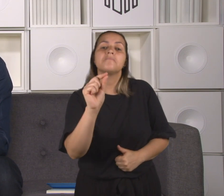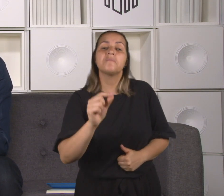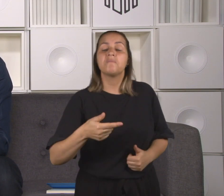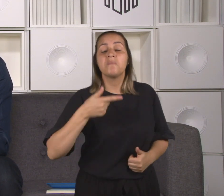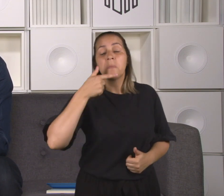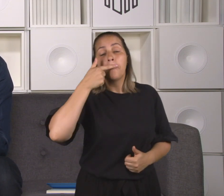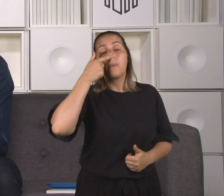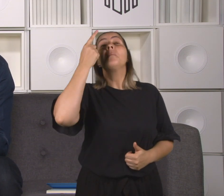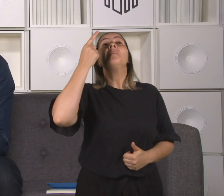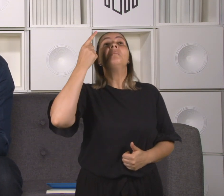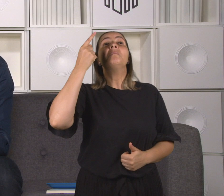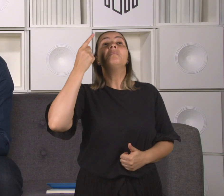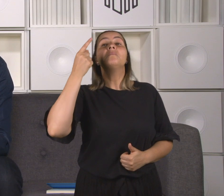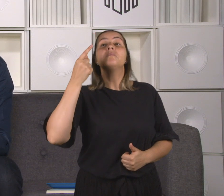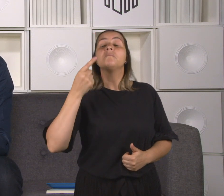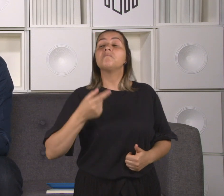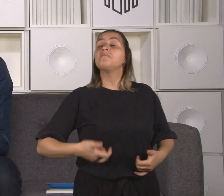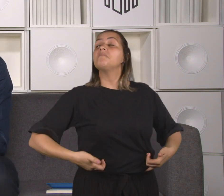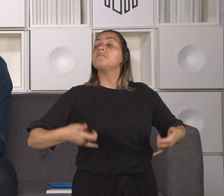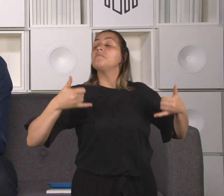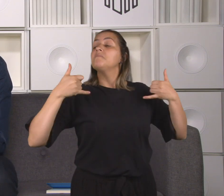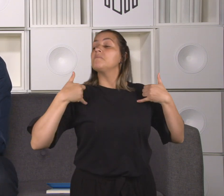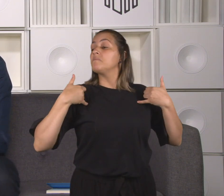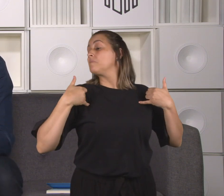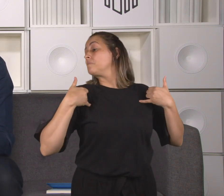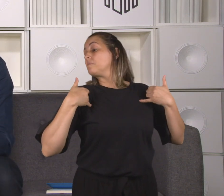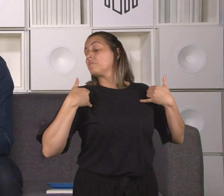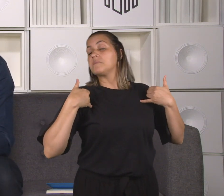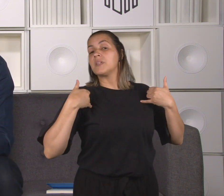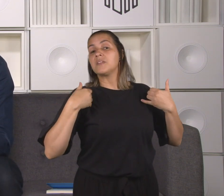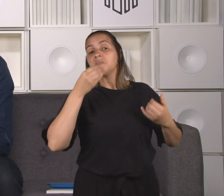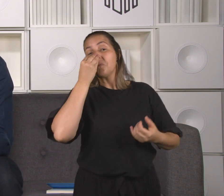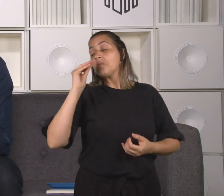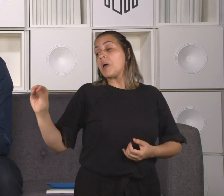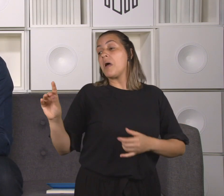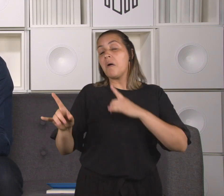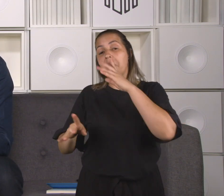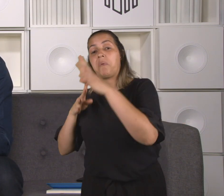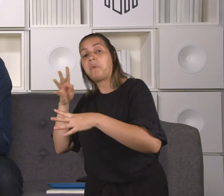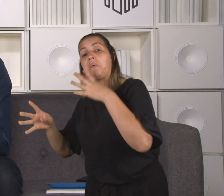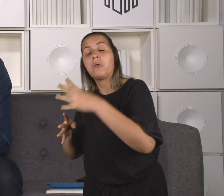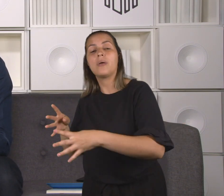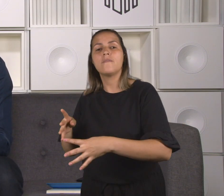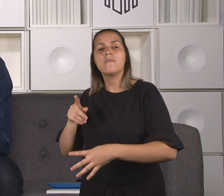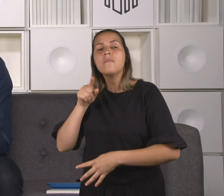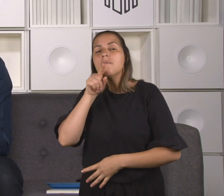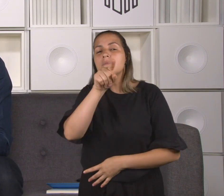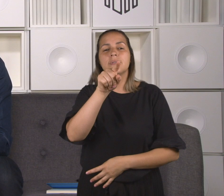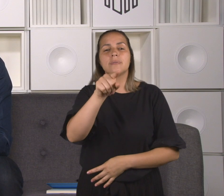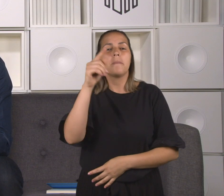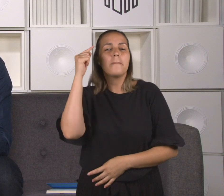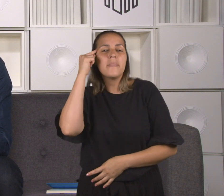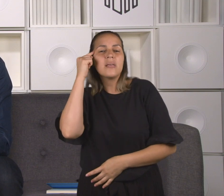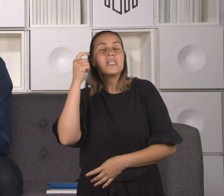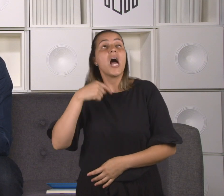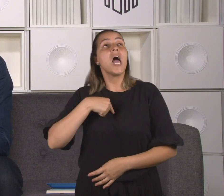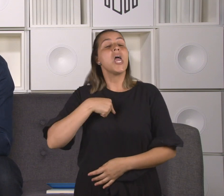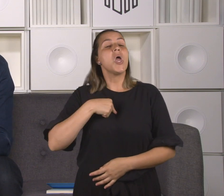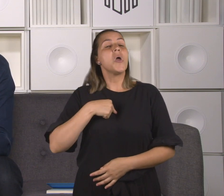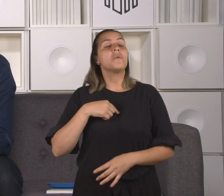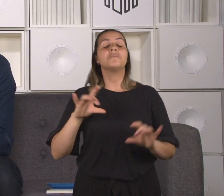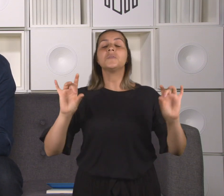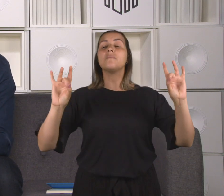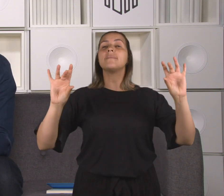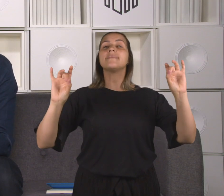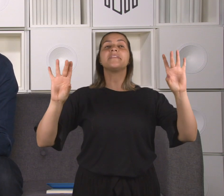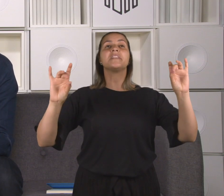Quem é que você olha de cima para baixo? Quem é que você olha com uma sensação de que você é mais, de que você é